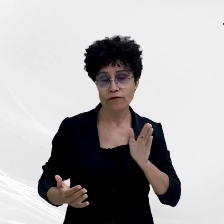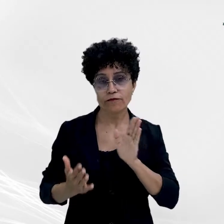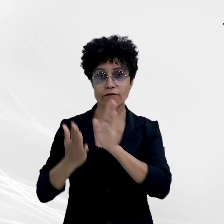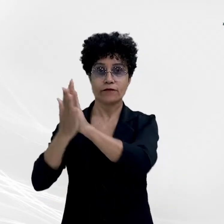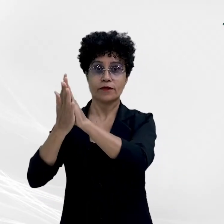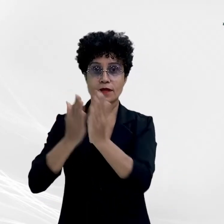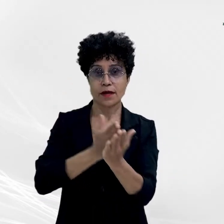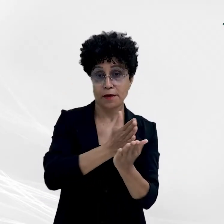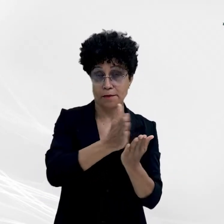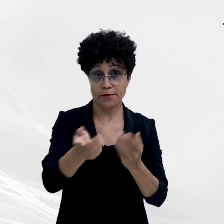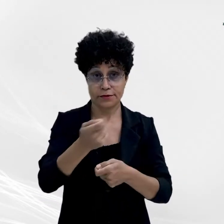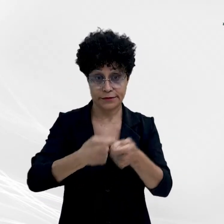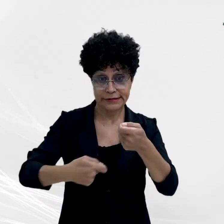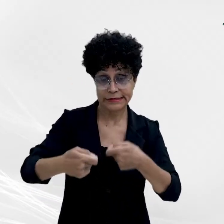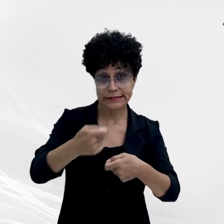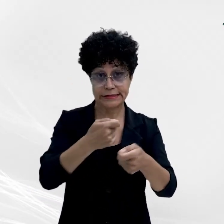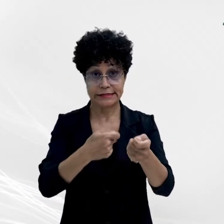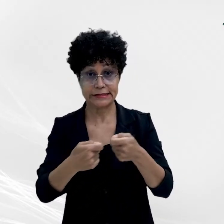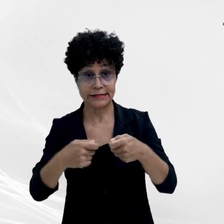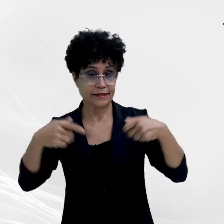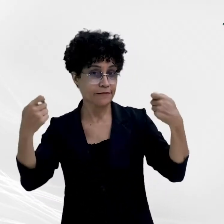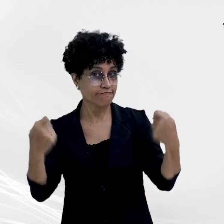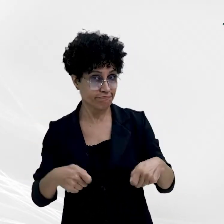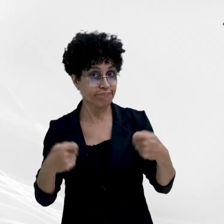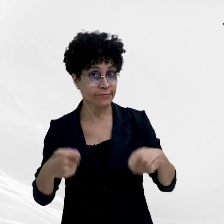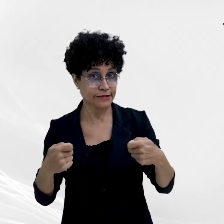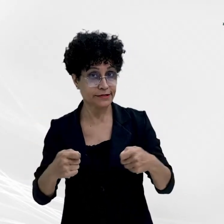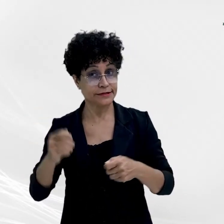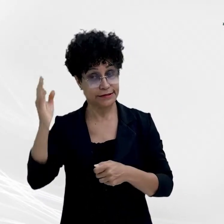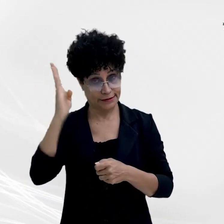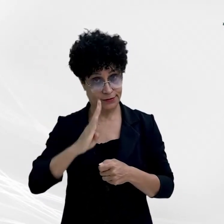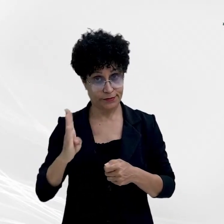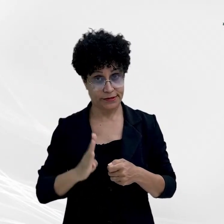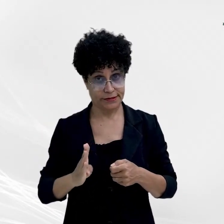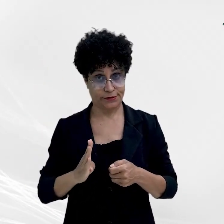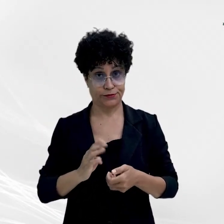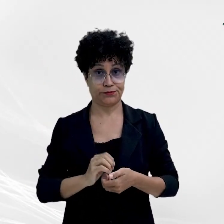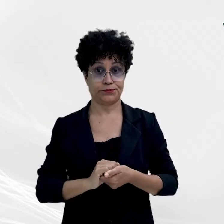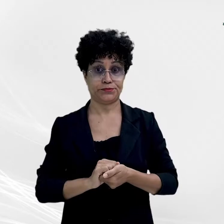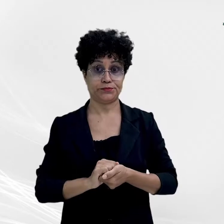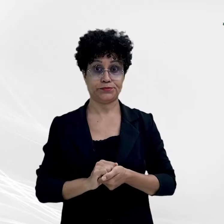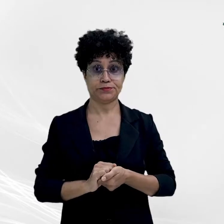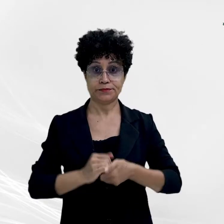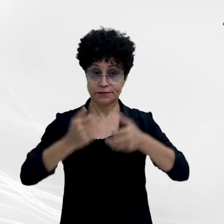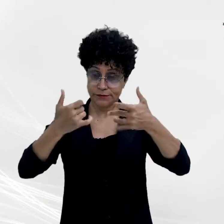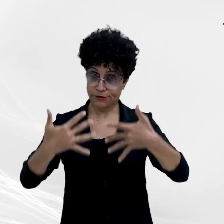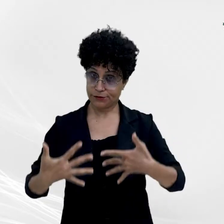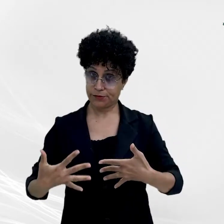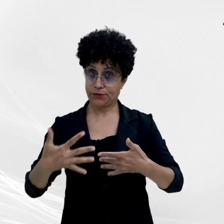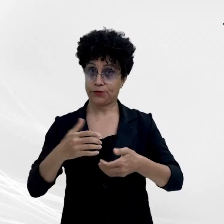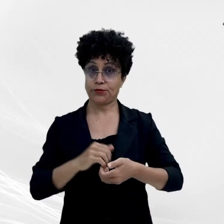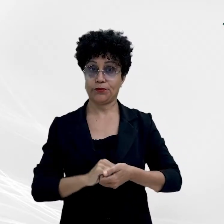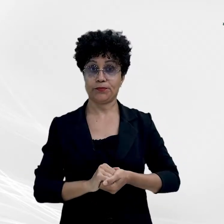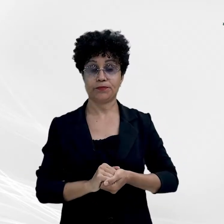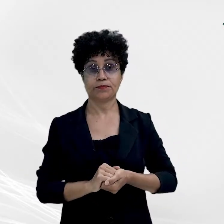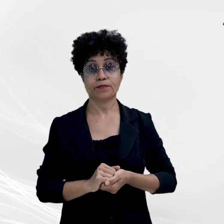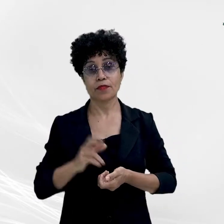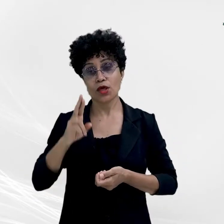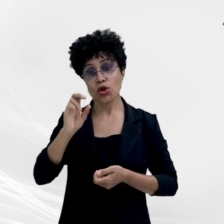é gênero de primeira necessidade no Brasil. Fecha aspas. Rodrigo Pironte